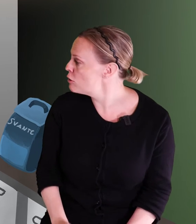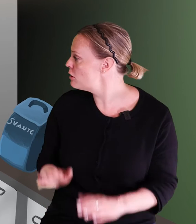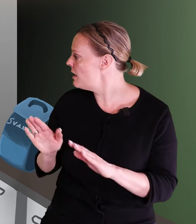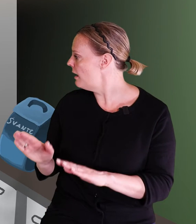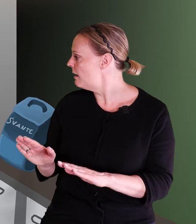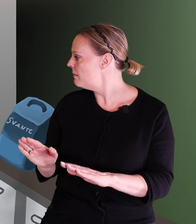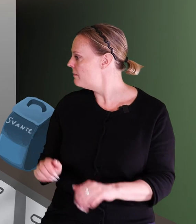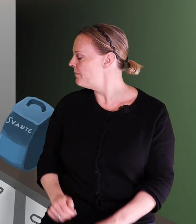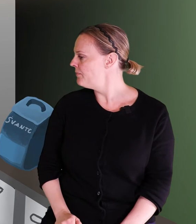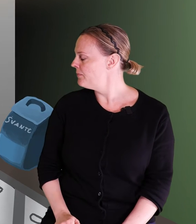stått still.